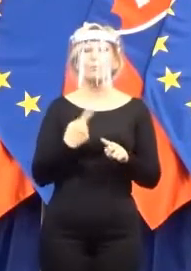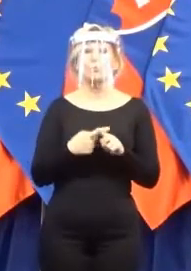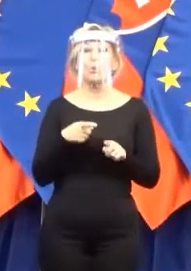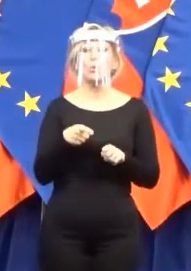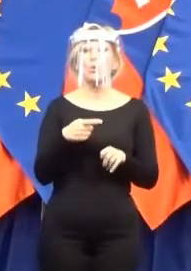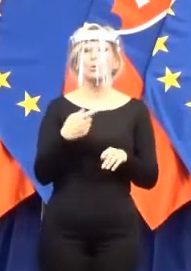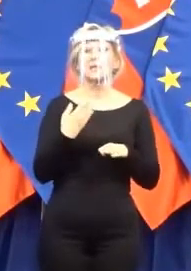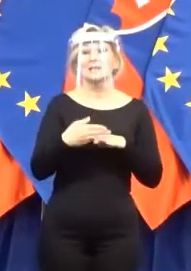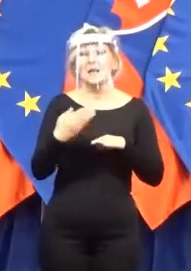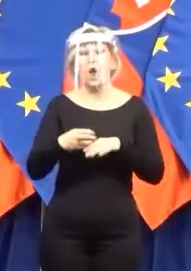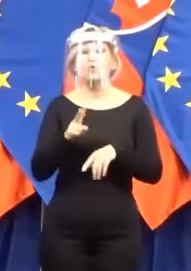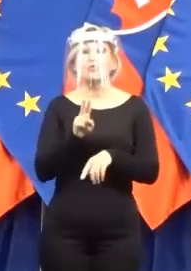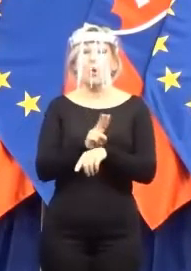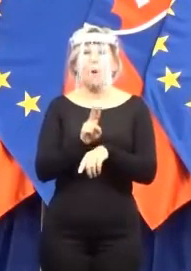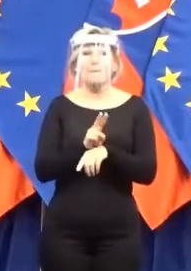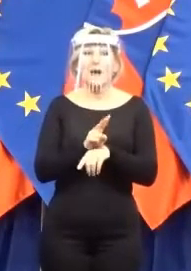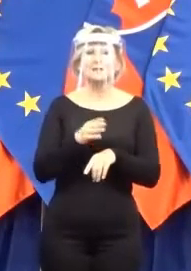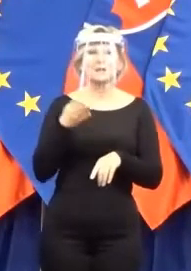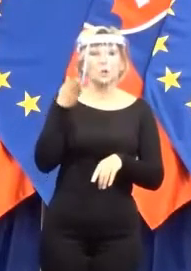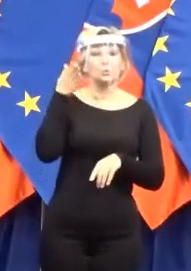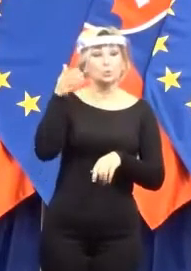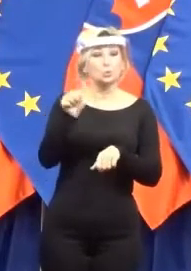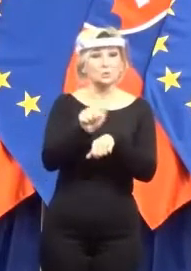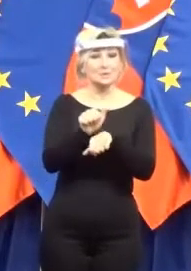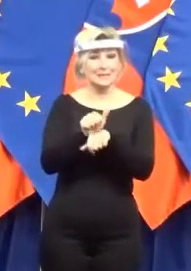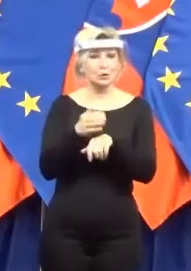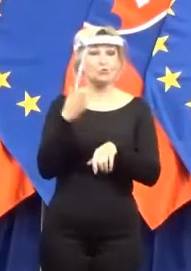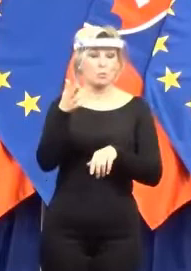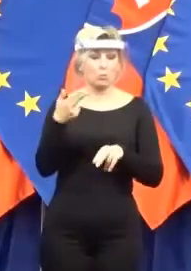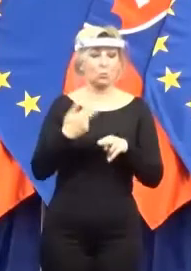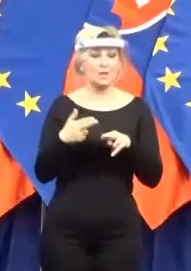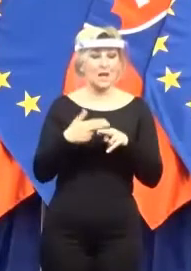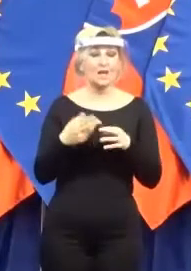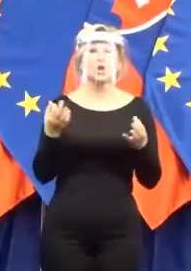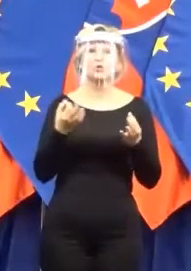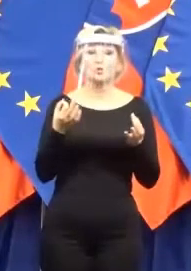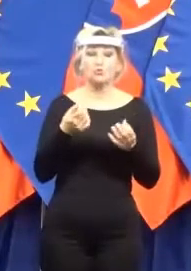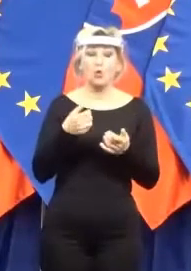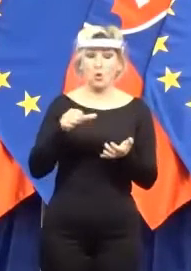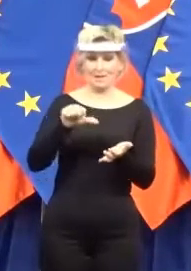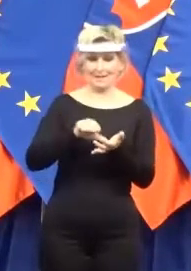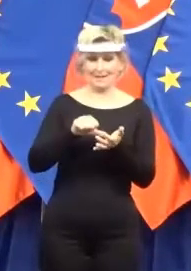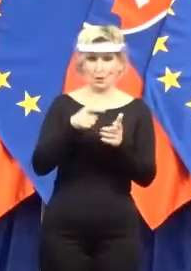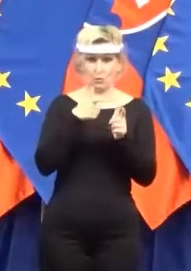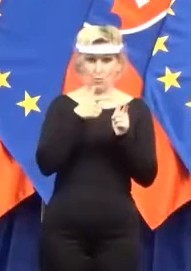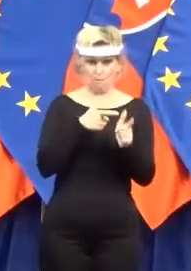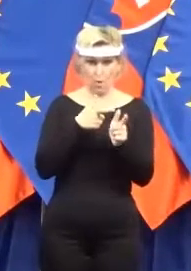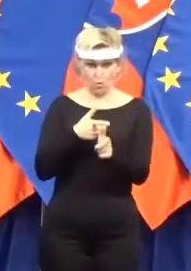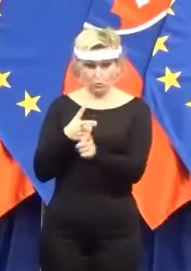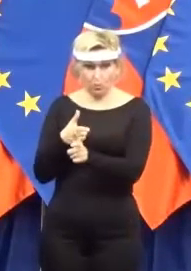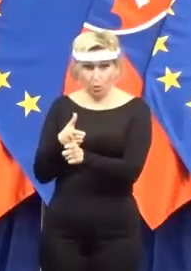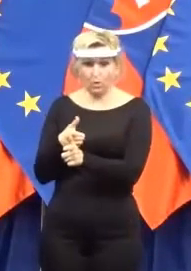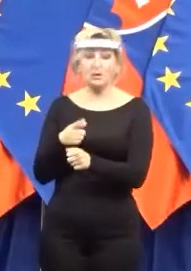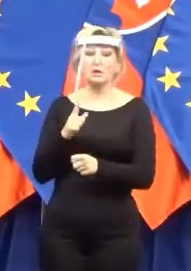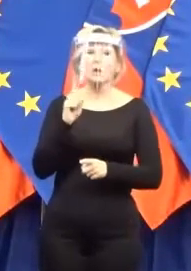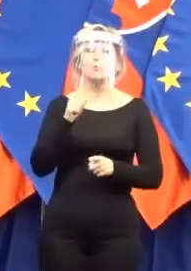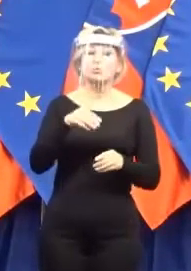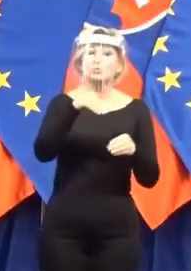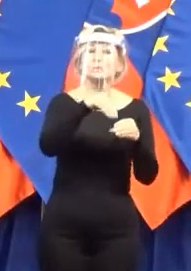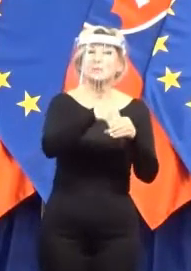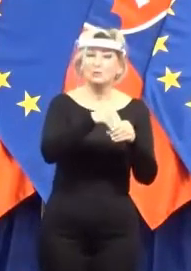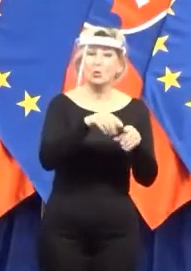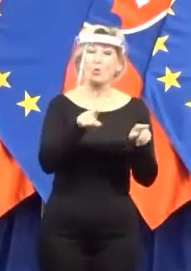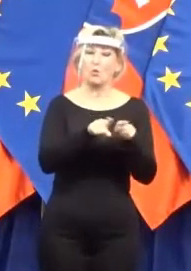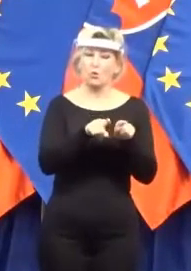prvom rade týkajú centier podpory, ktoré potrebujeme tiež na základe nejakých voľnoprístnych opatrení, bezpečnostných opatrení